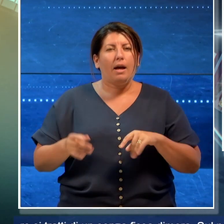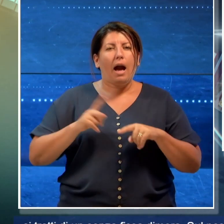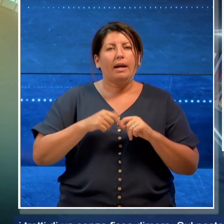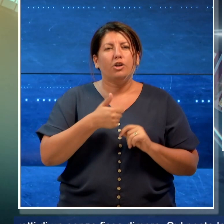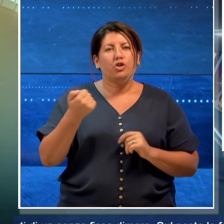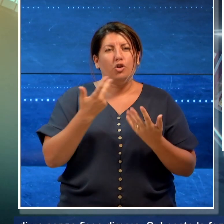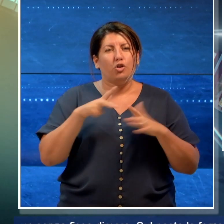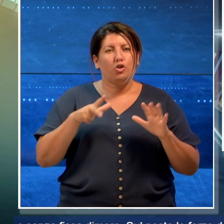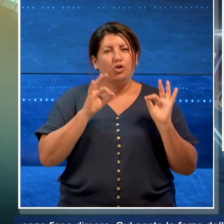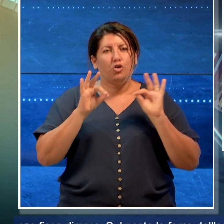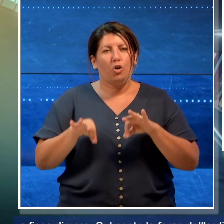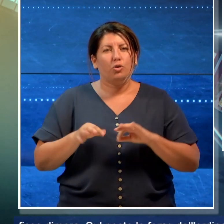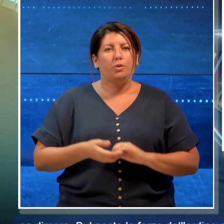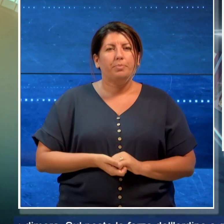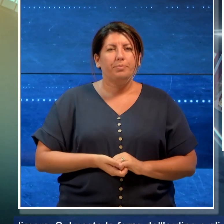118.